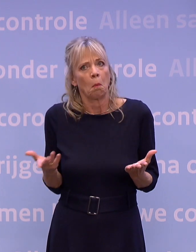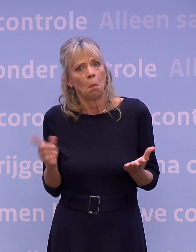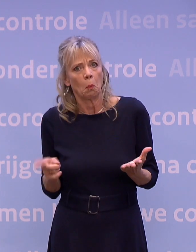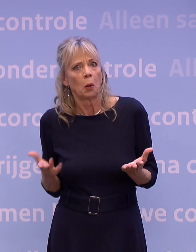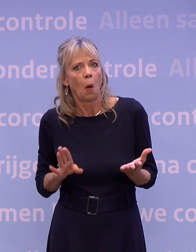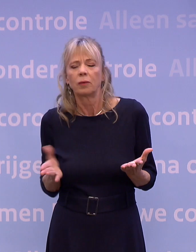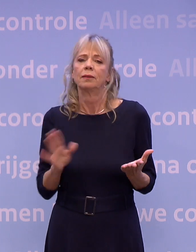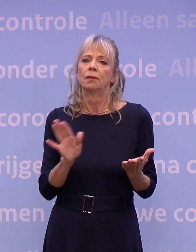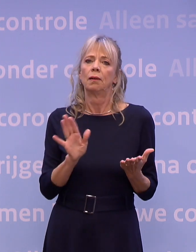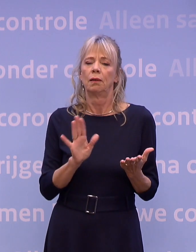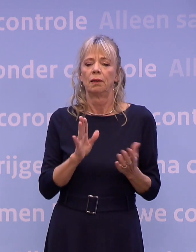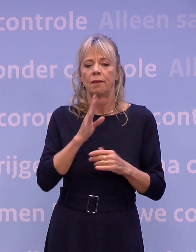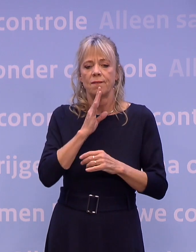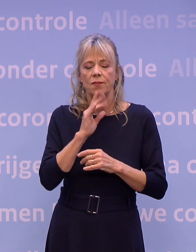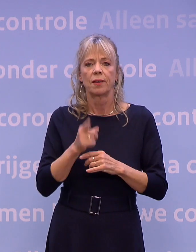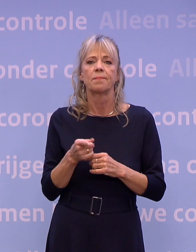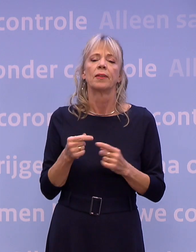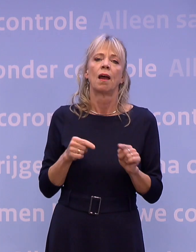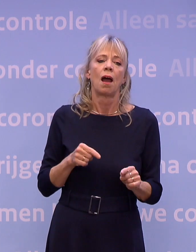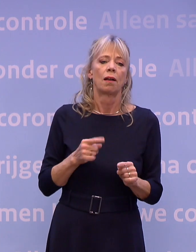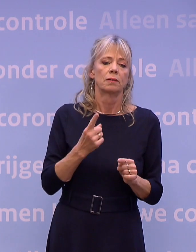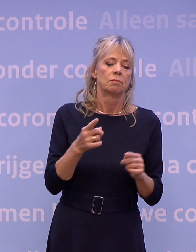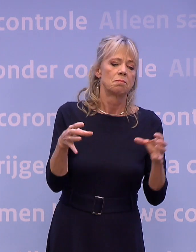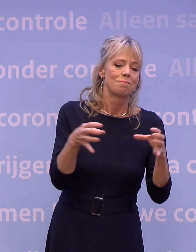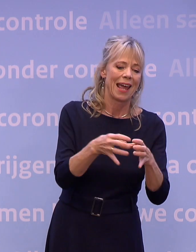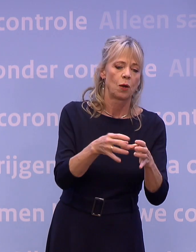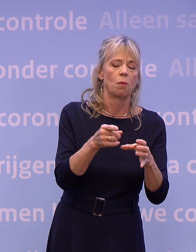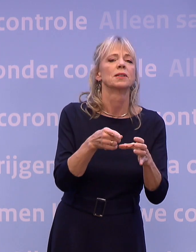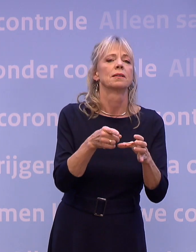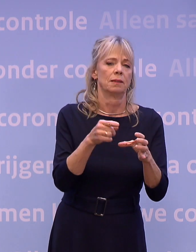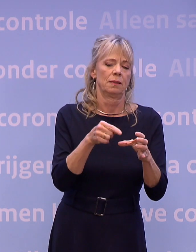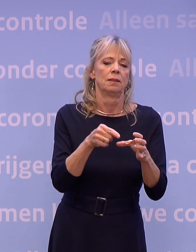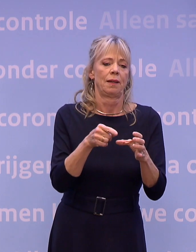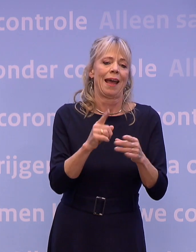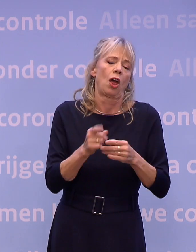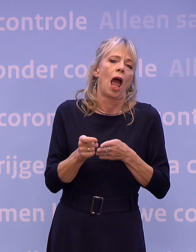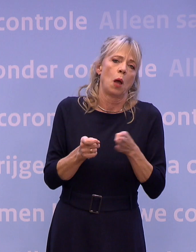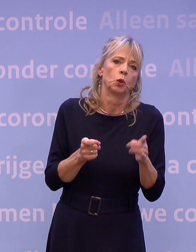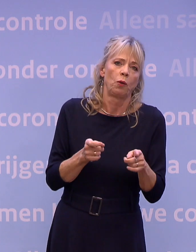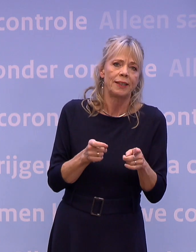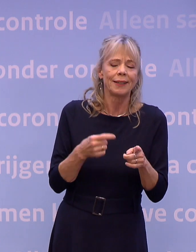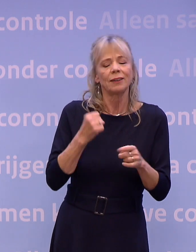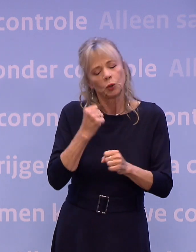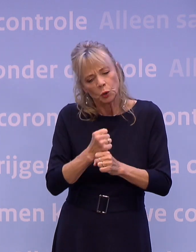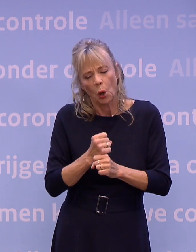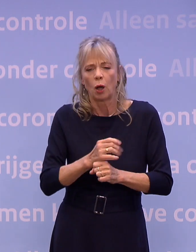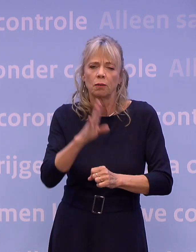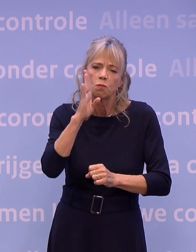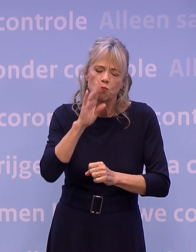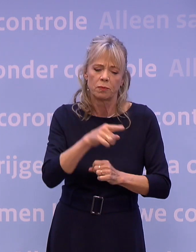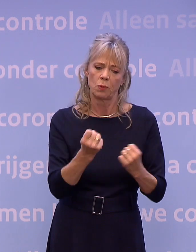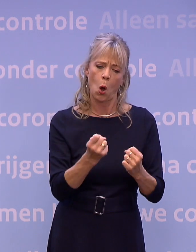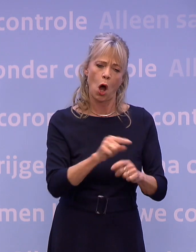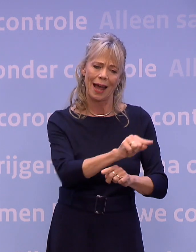ook als een bijeenkomst onder een uitzonderingsregel valt, doen we een beroep op de organisatoren om serieus